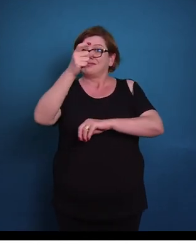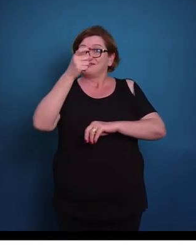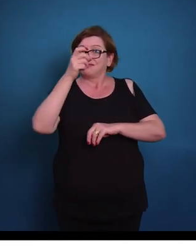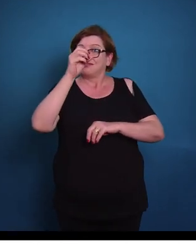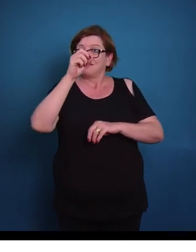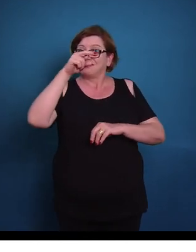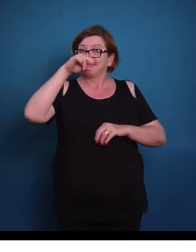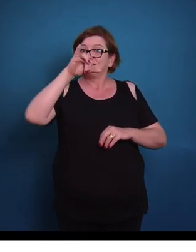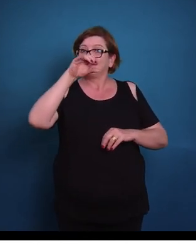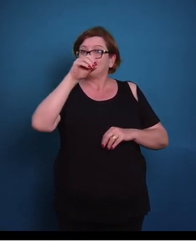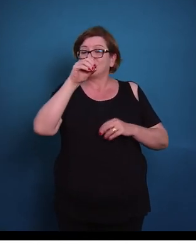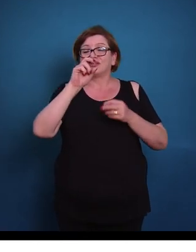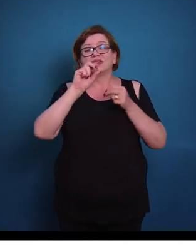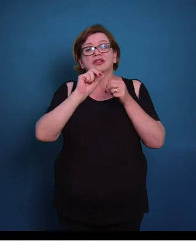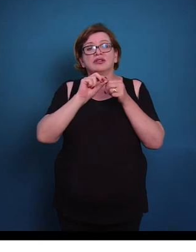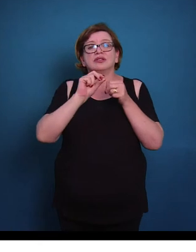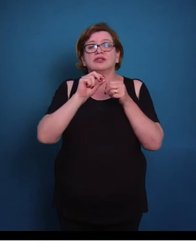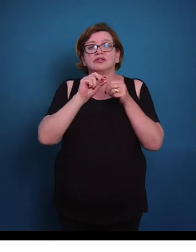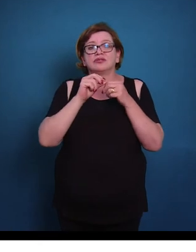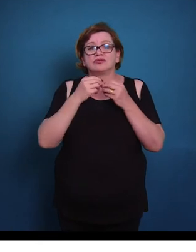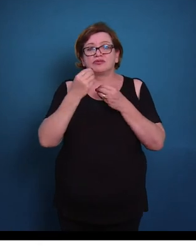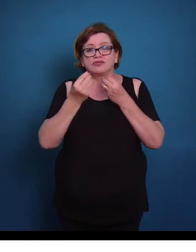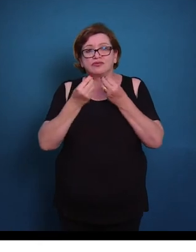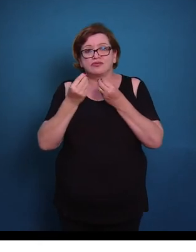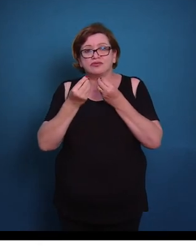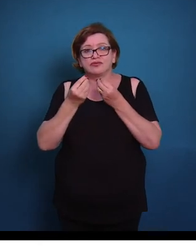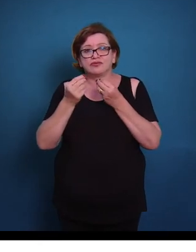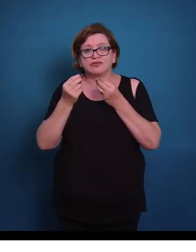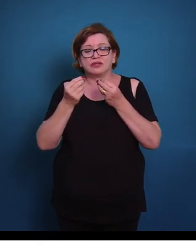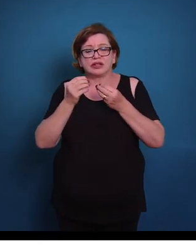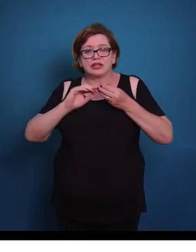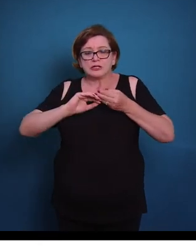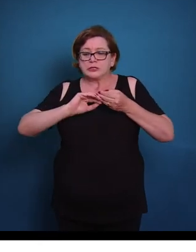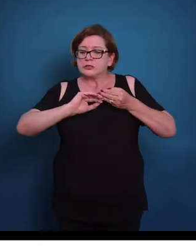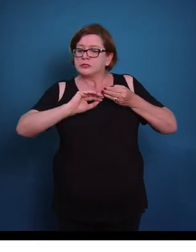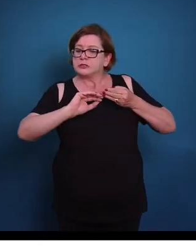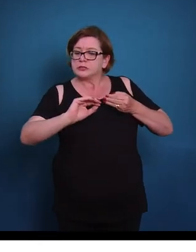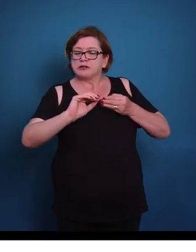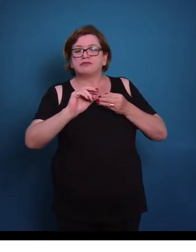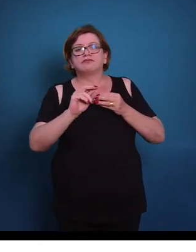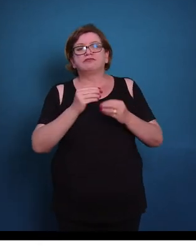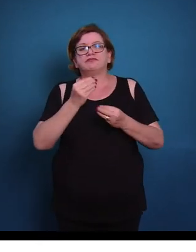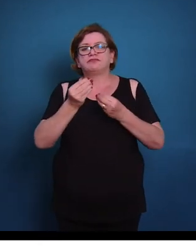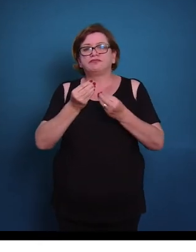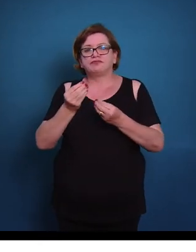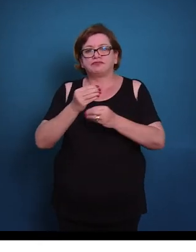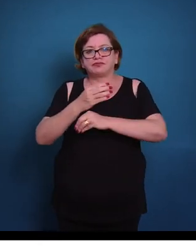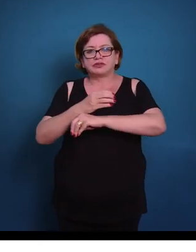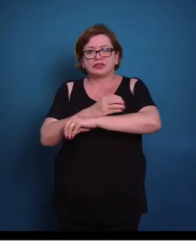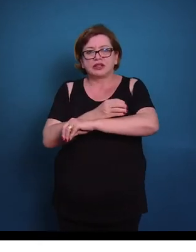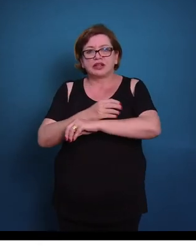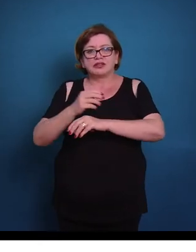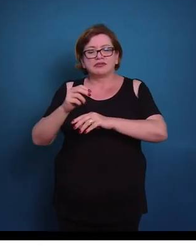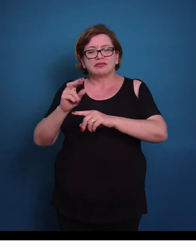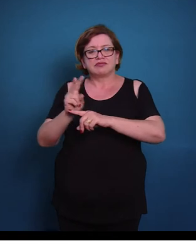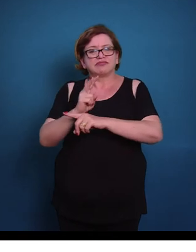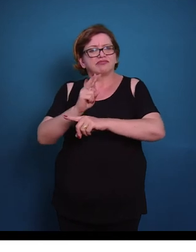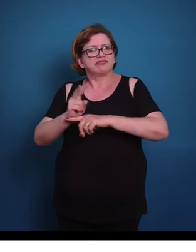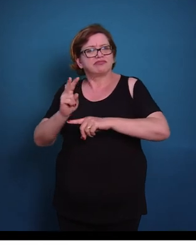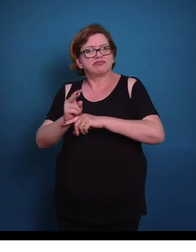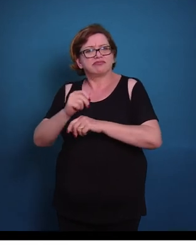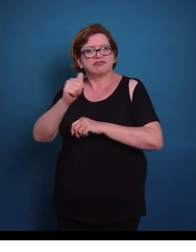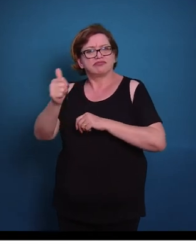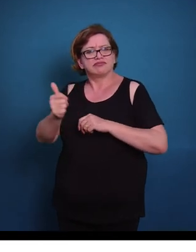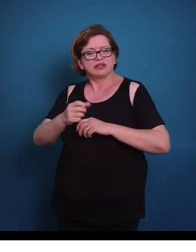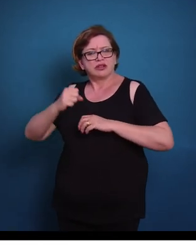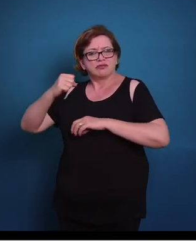e essas células vão formar um sistema de isolamento desse axônio para uma melhor transmissão elétrica,